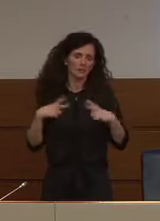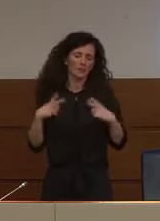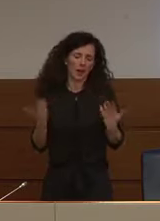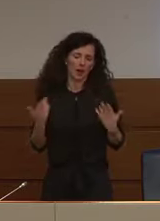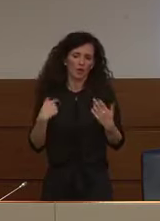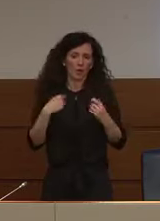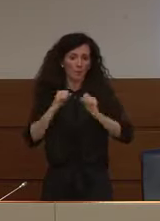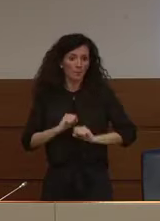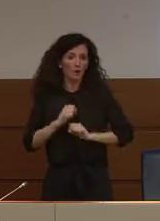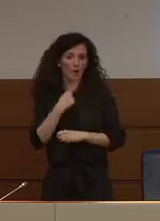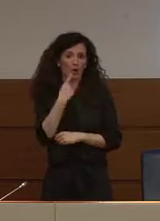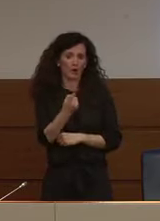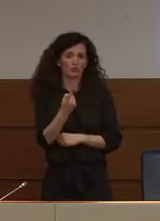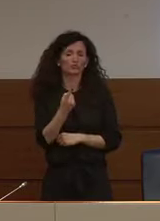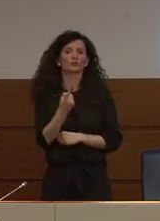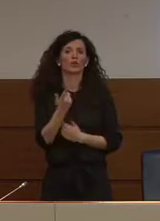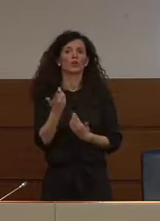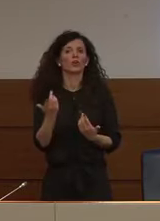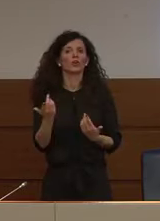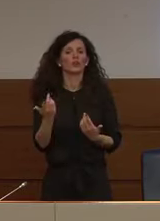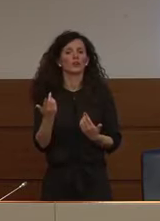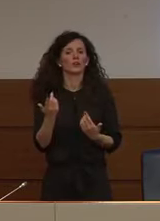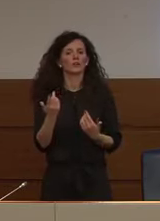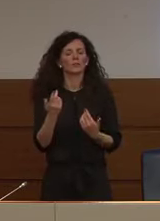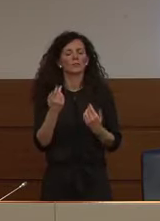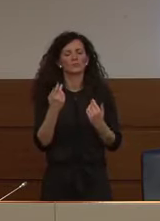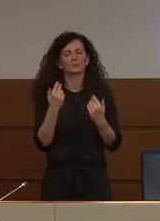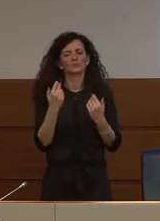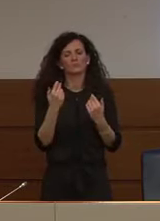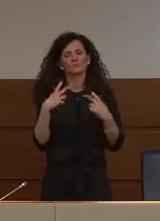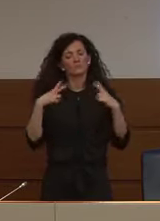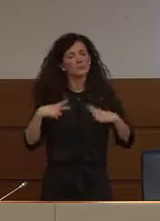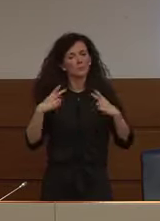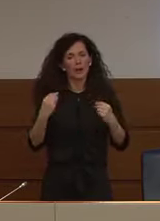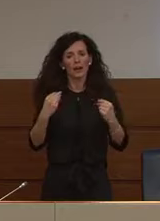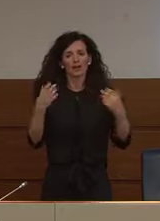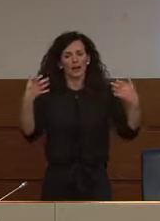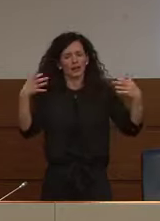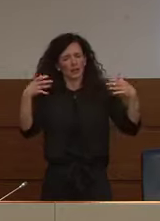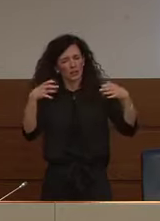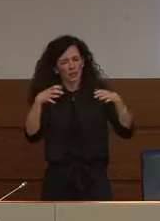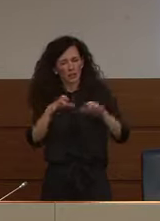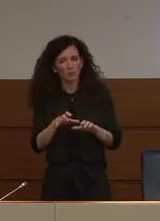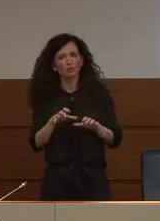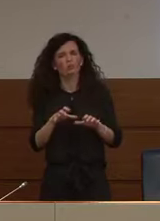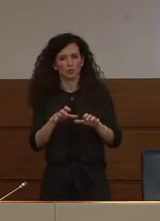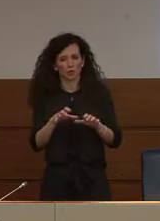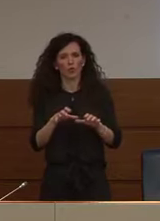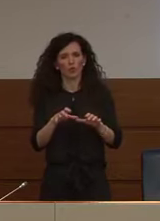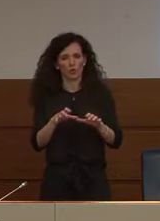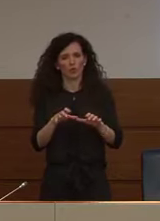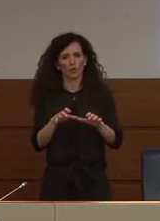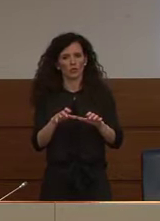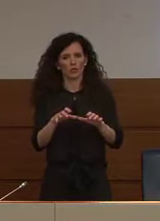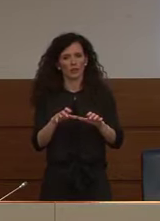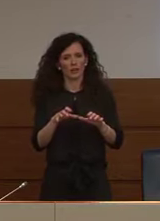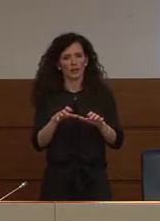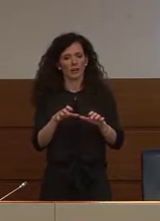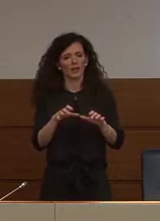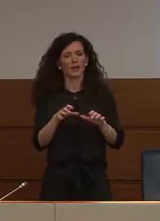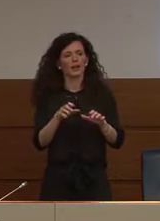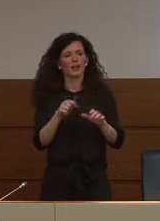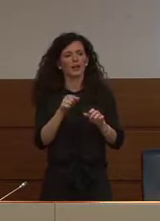dire è quello che più conta una riduzione marcata dell'impatto